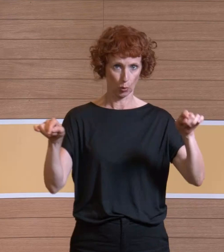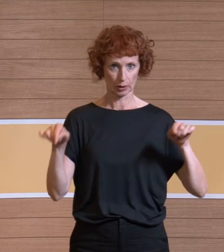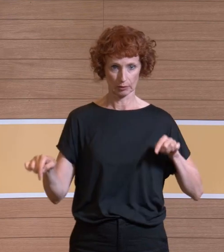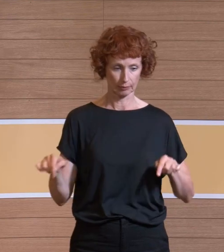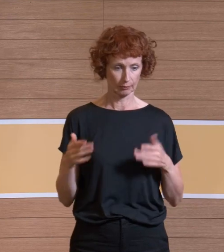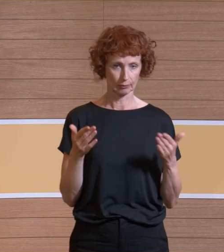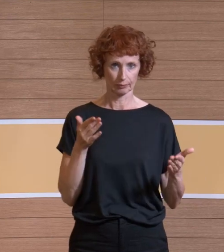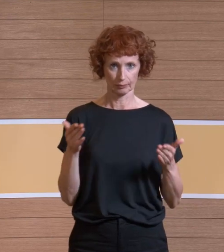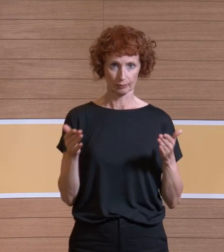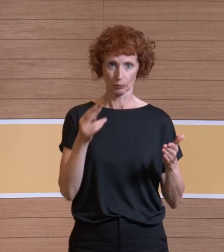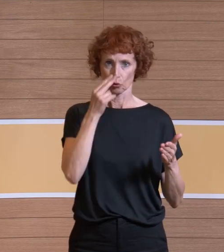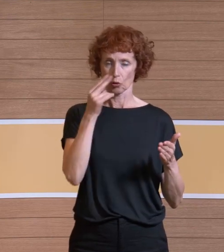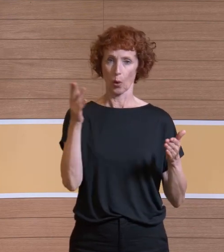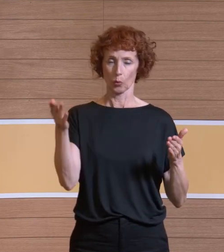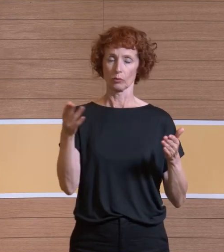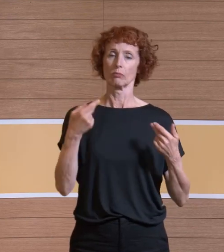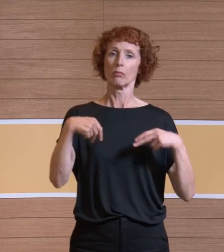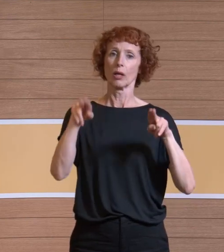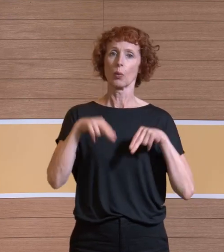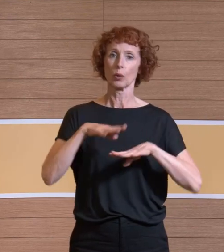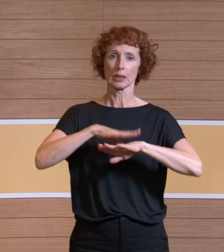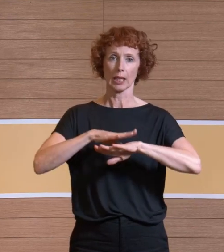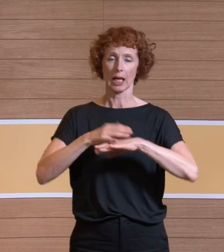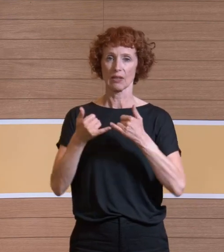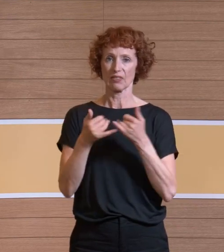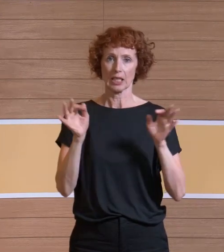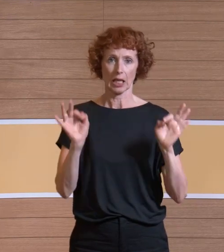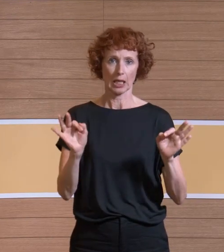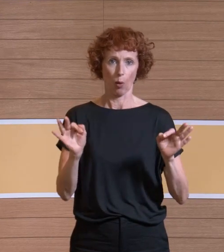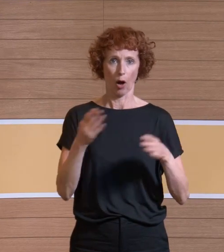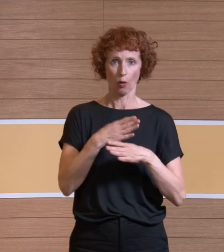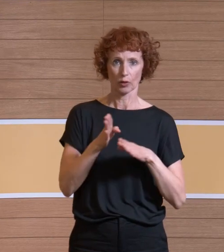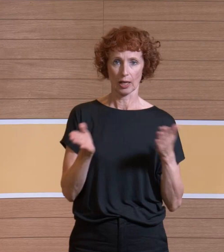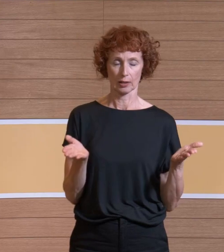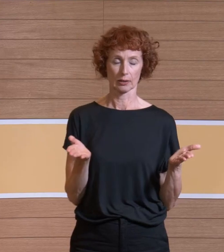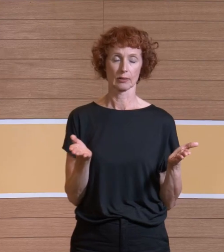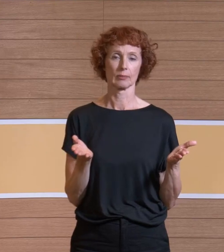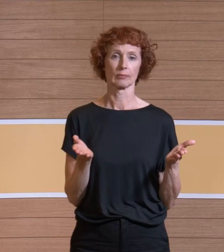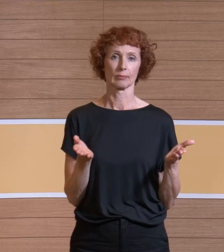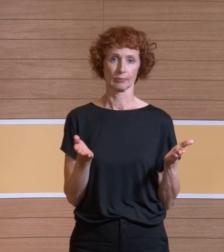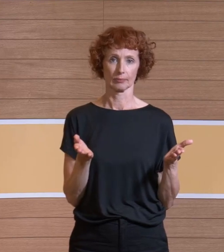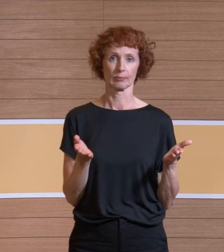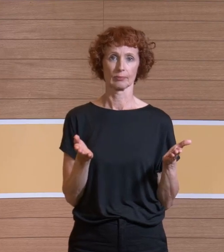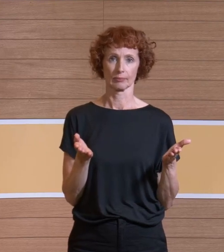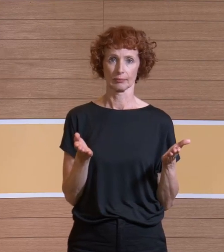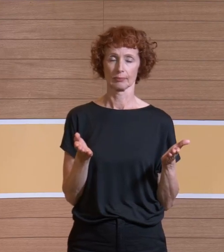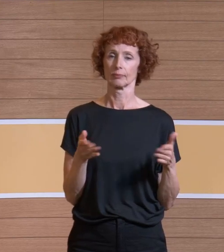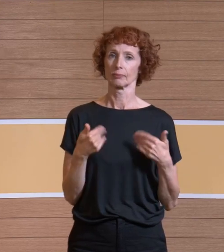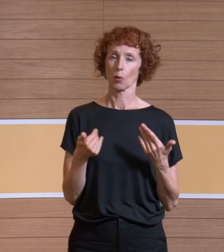um zu schauen, wie sich die Erholzeiten im Außenbereich verteilen. Dabei haben wir die